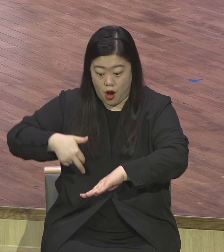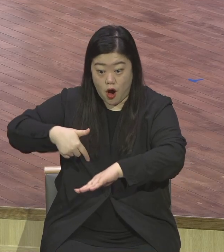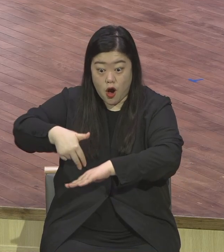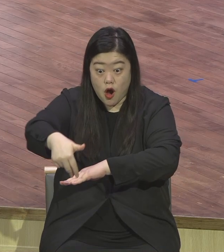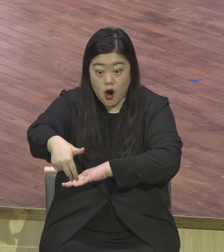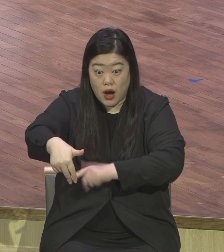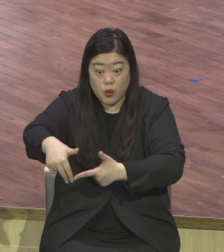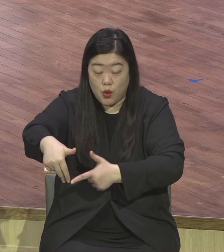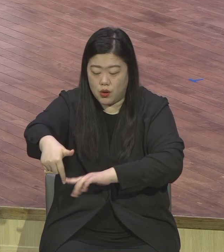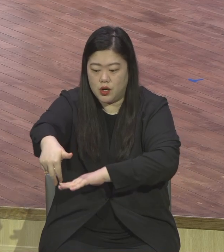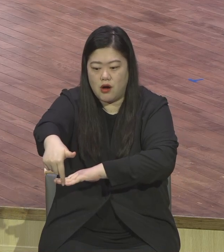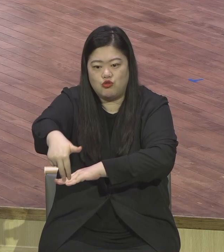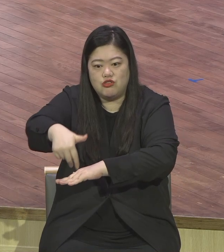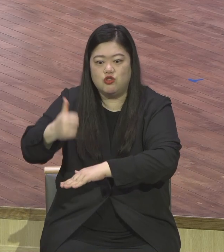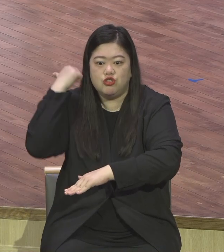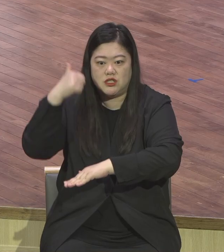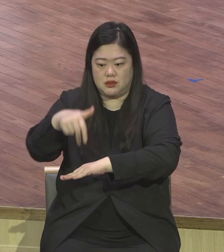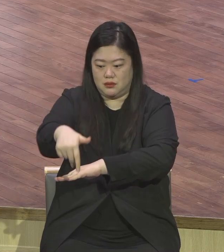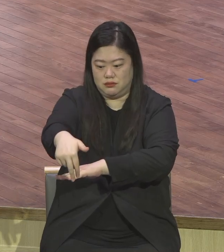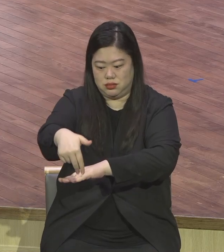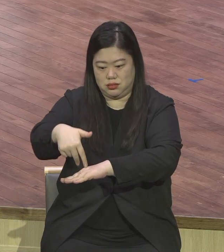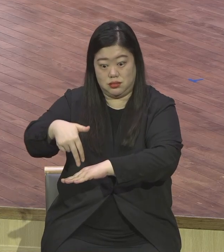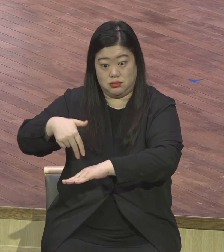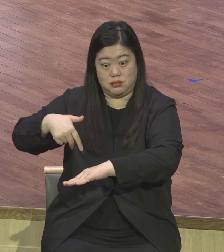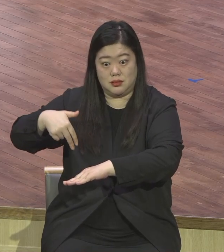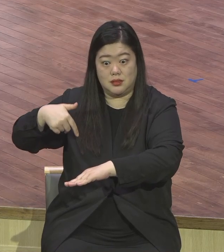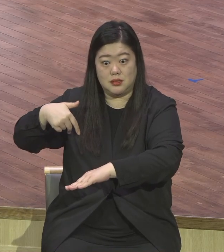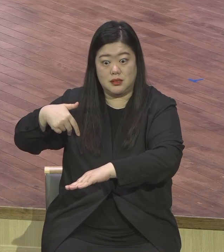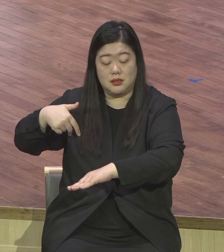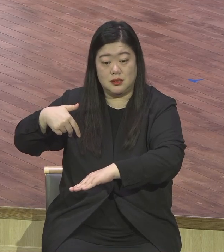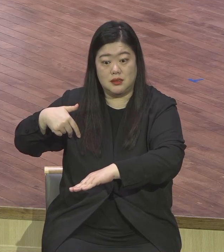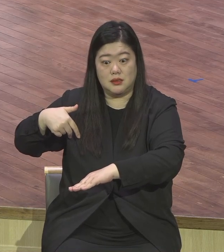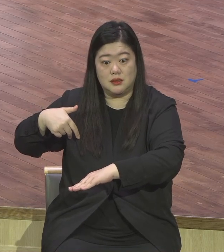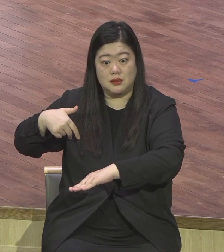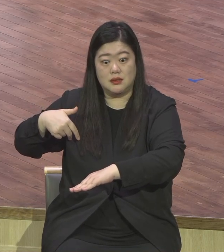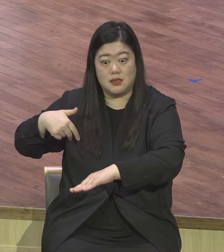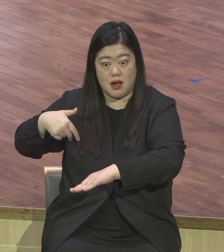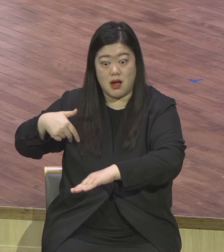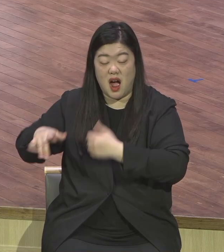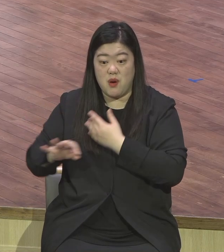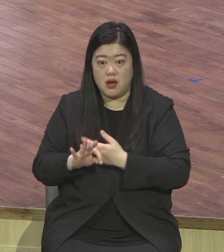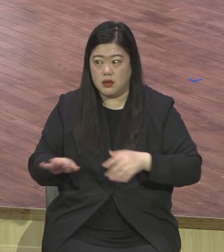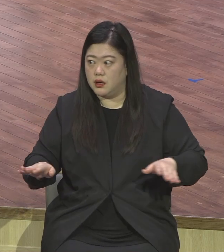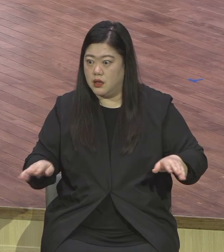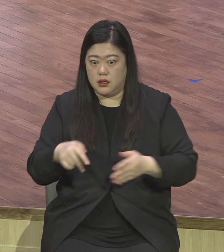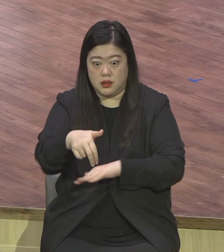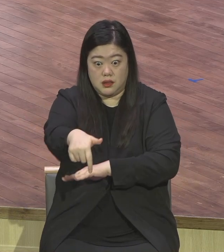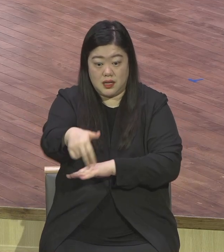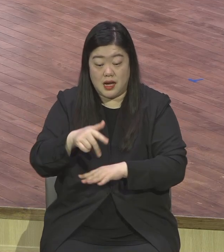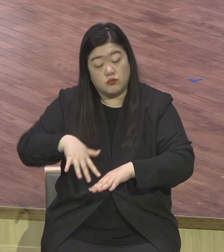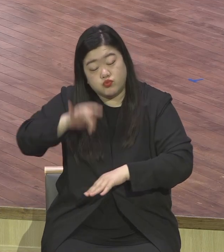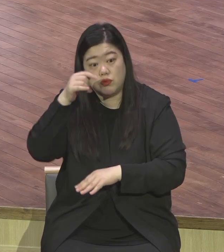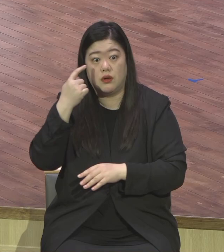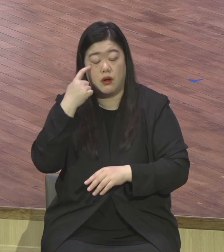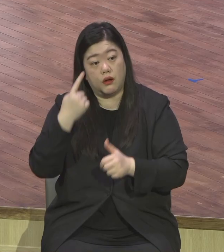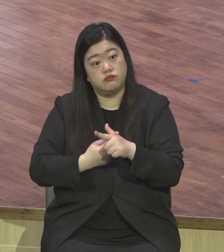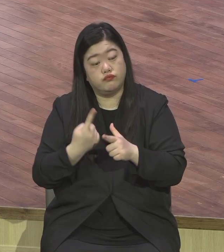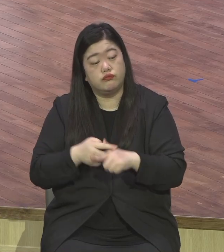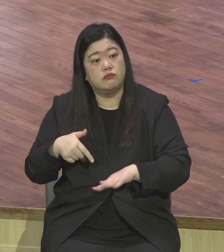너님 무엇인가 뒤로 한번 걸어봤어요 따추어놓고 한 30 해놓고 서지로 그러니까 안 하던 거 안